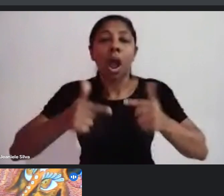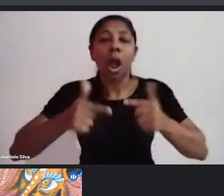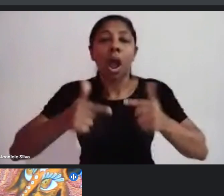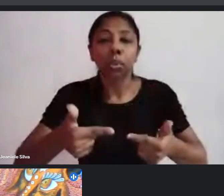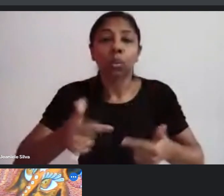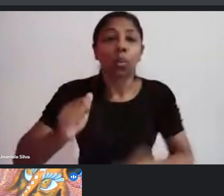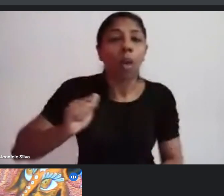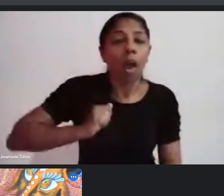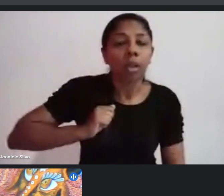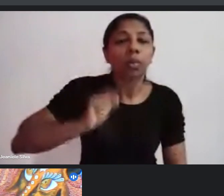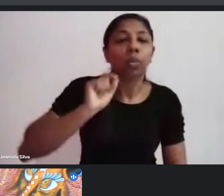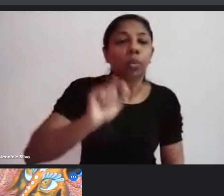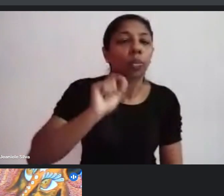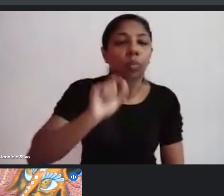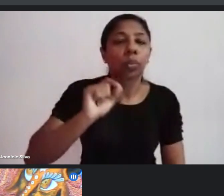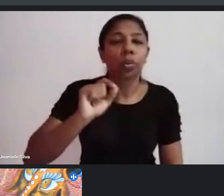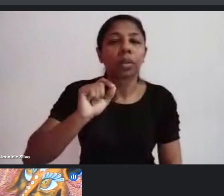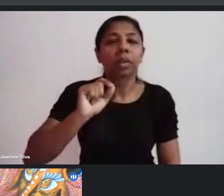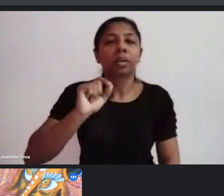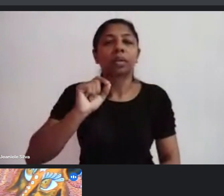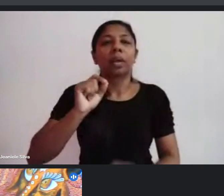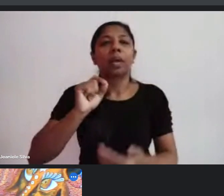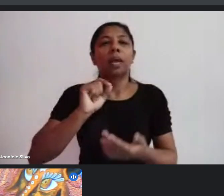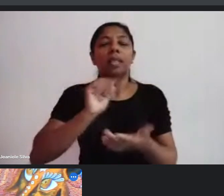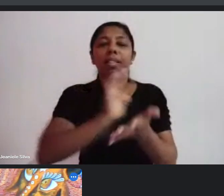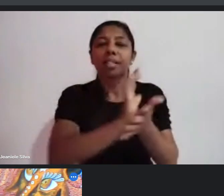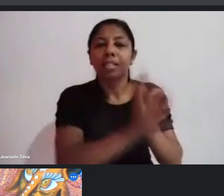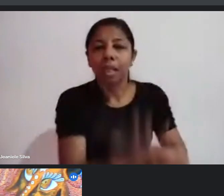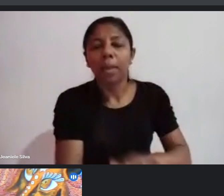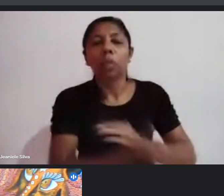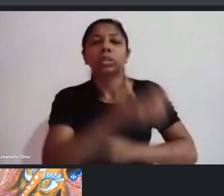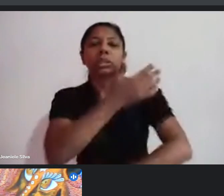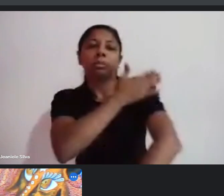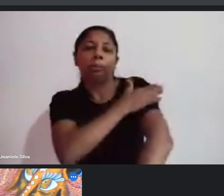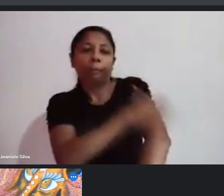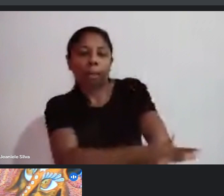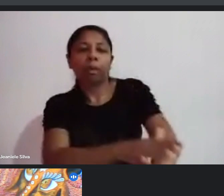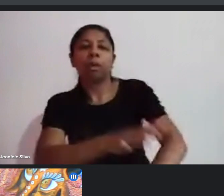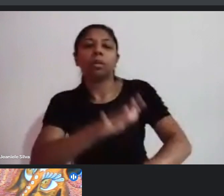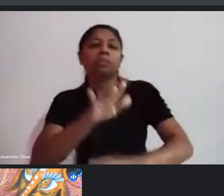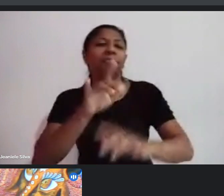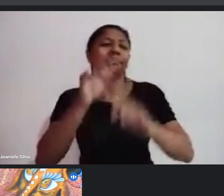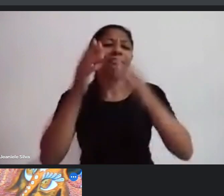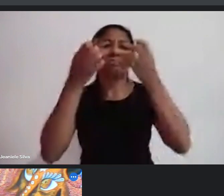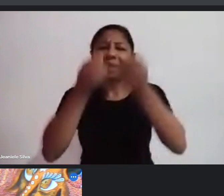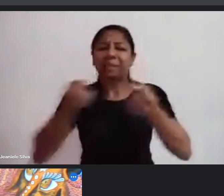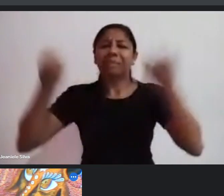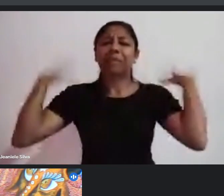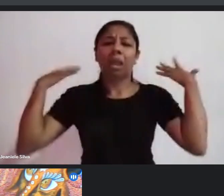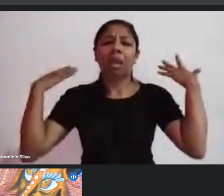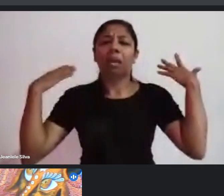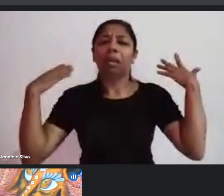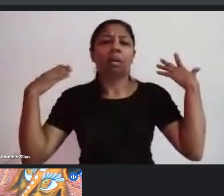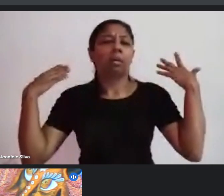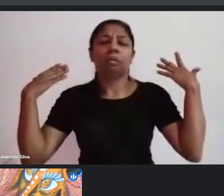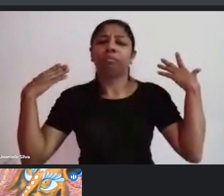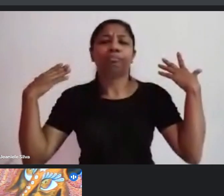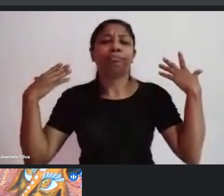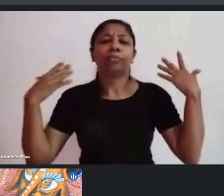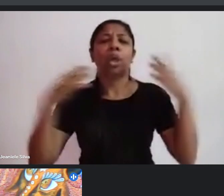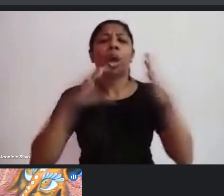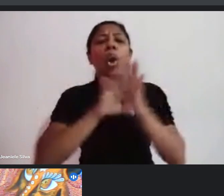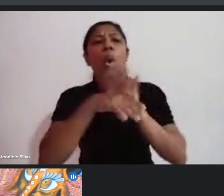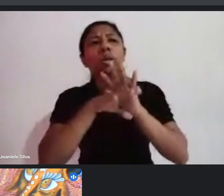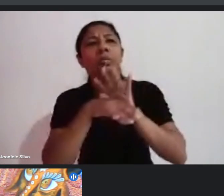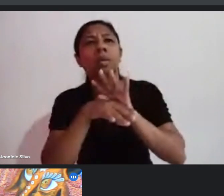age livre de preconceitos, de esteriódicos, de estímulos. É quando a gente se livra daquele conceito que, ao